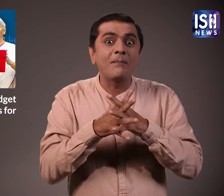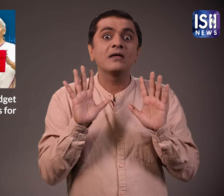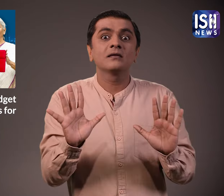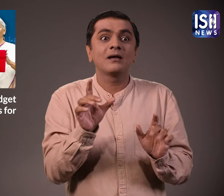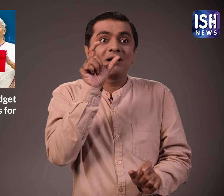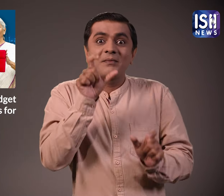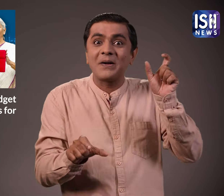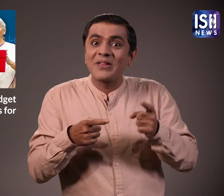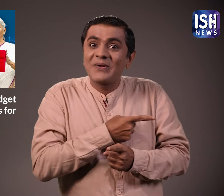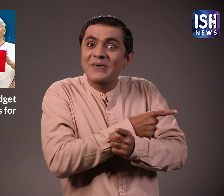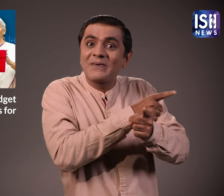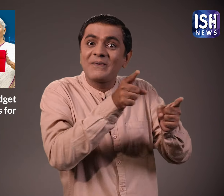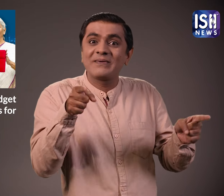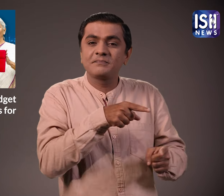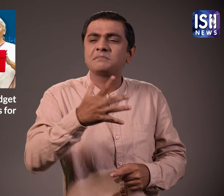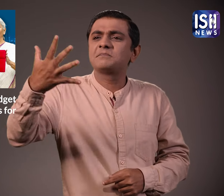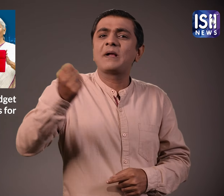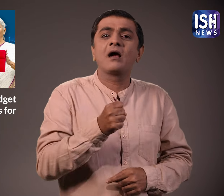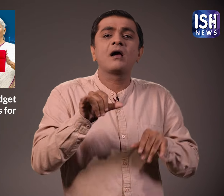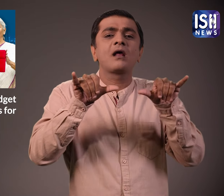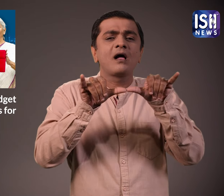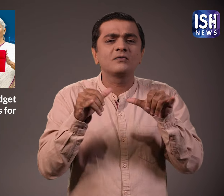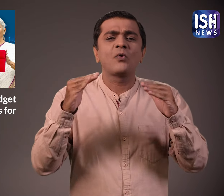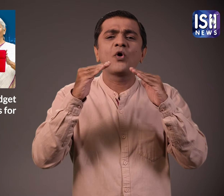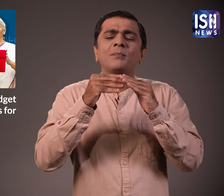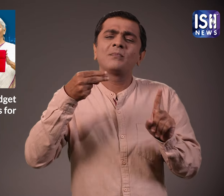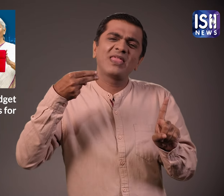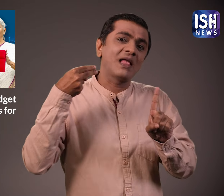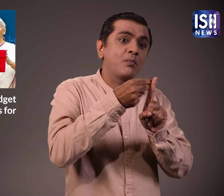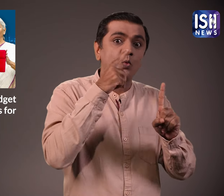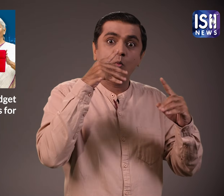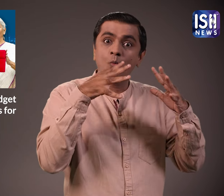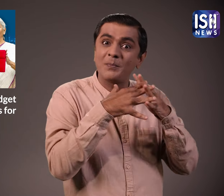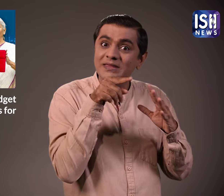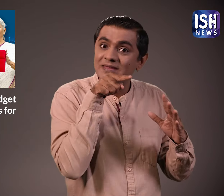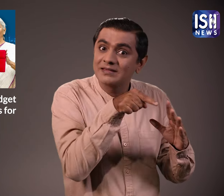अगर संपत्ती महिला के नाम पर खरीदी जाती है तो टैक्स में छूट मिलेगी